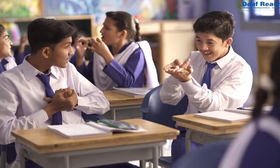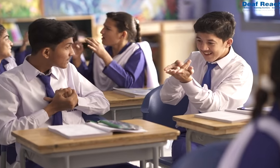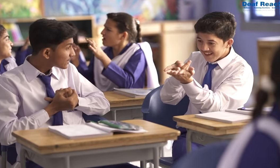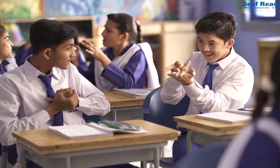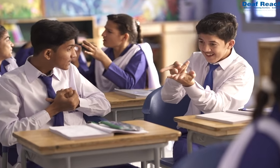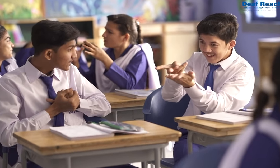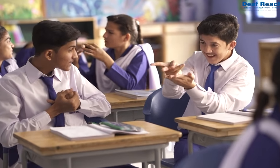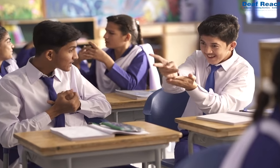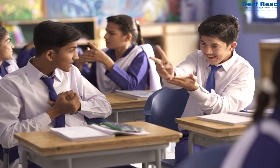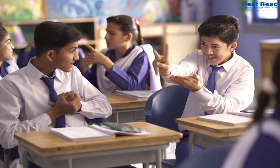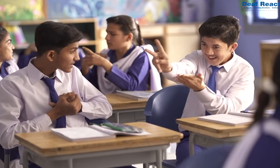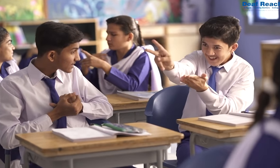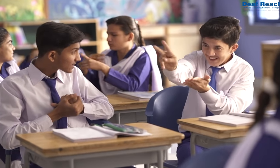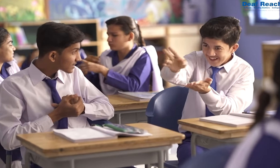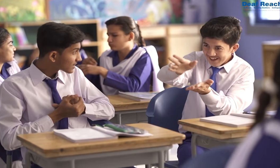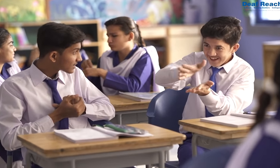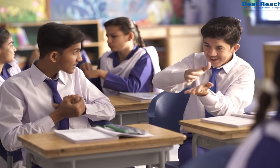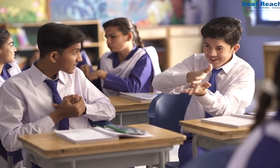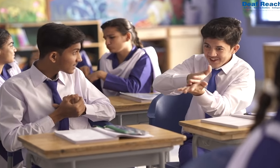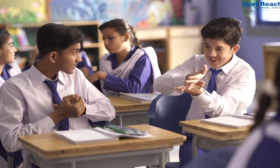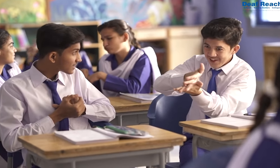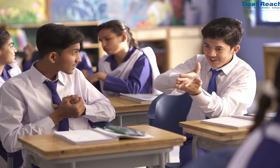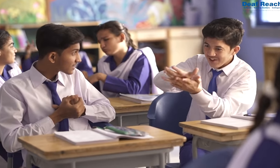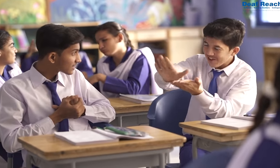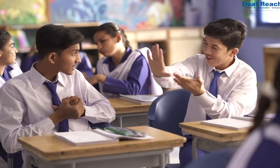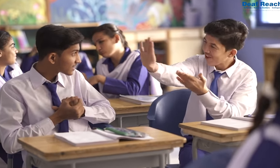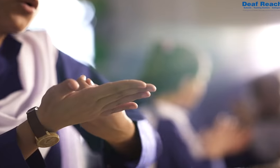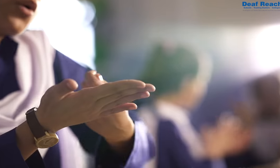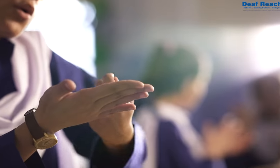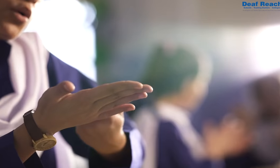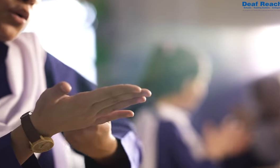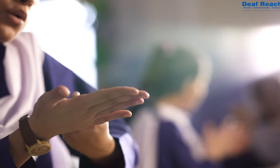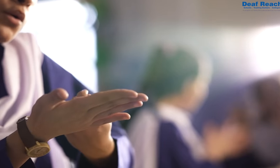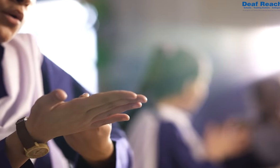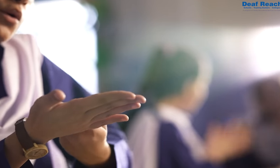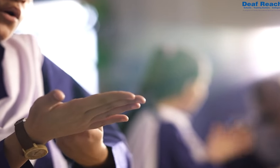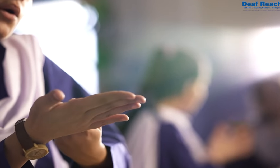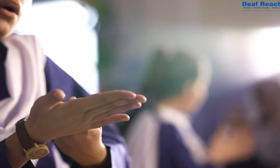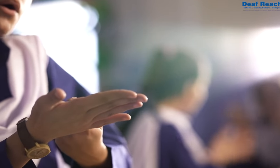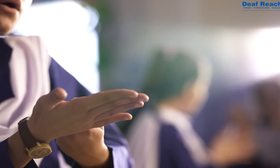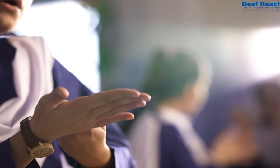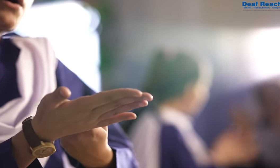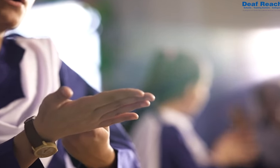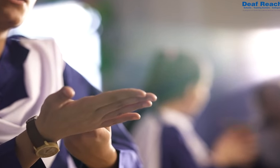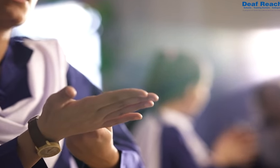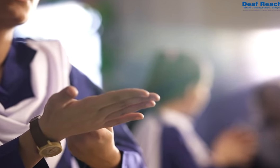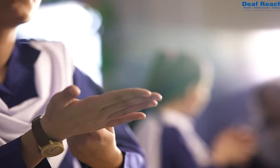हाथ भर देते हैं जिन्दगी में रोनक और हुनर तो क्या हुआ अगर वो सुन नहीं पाता